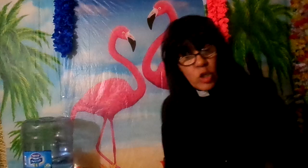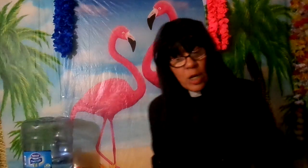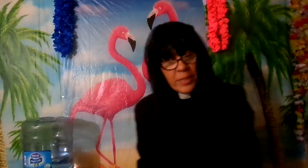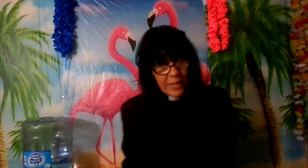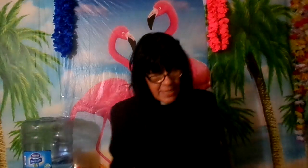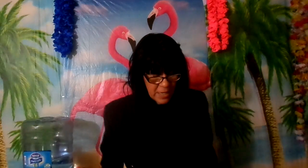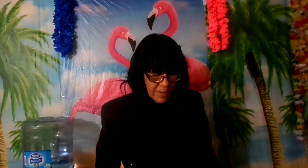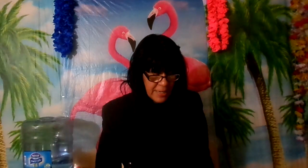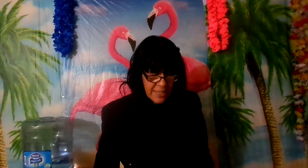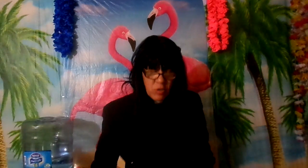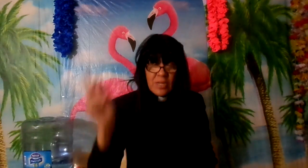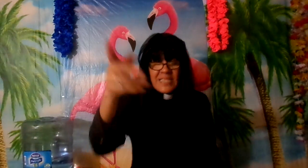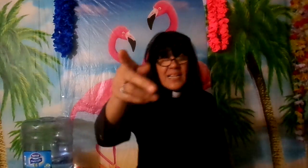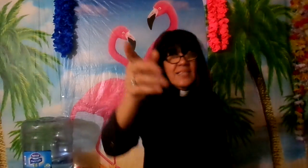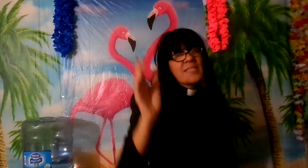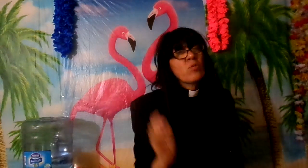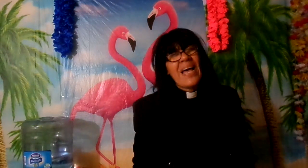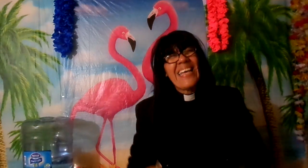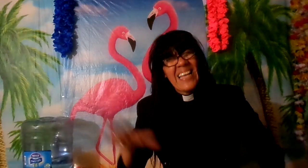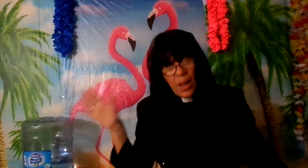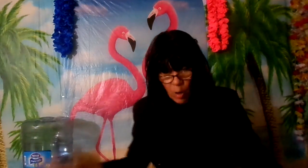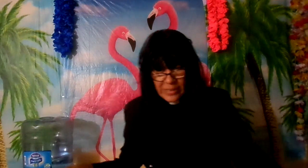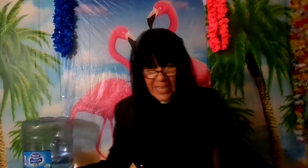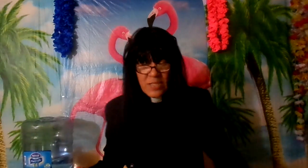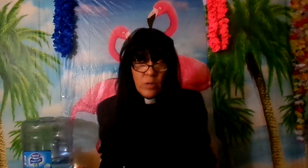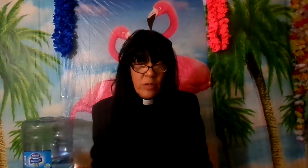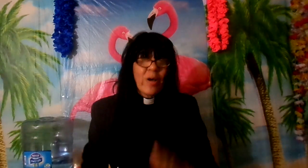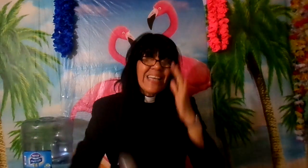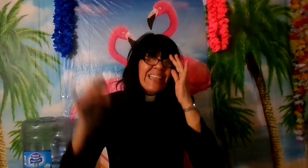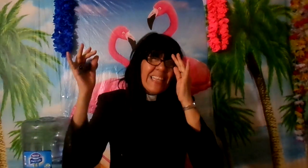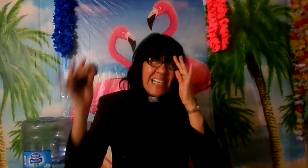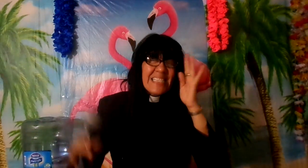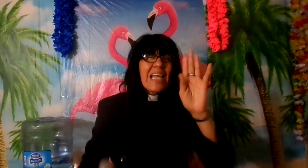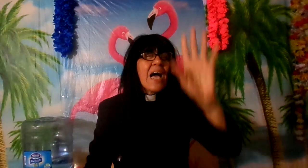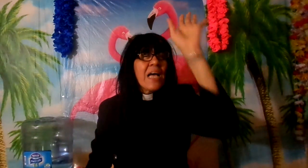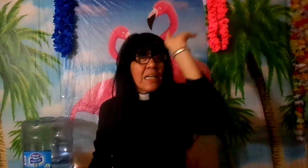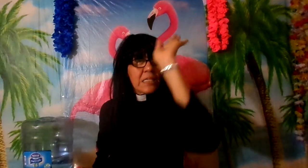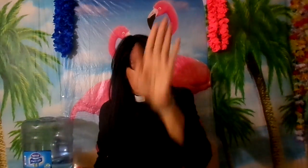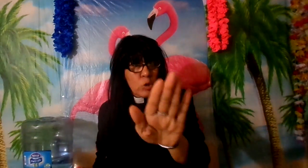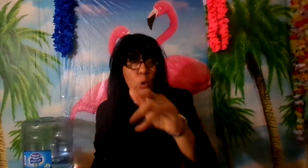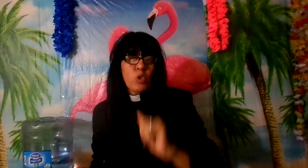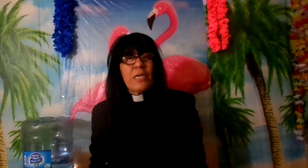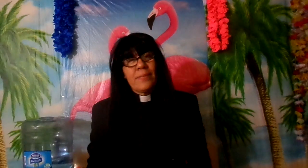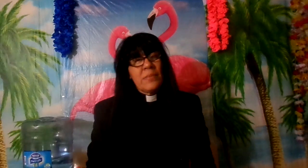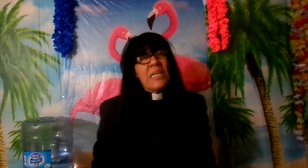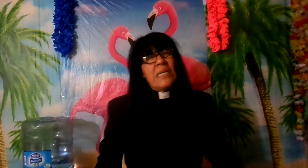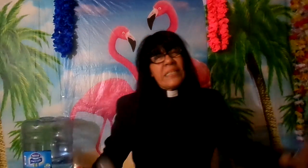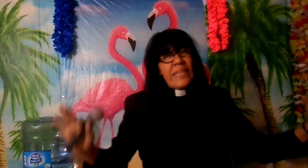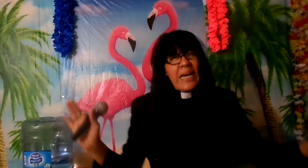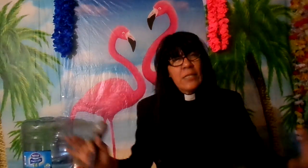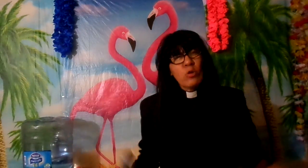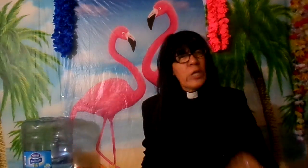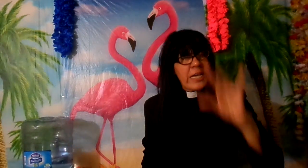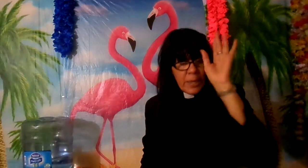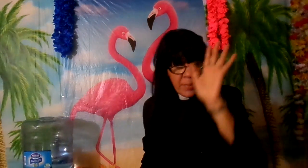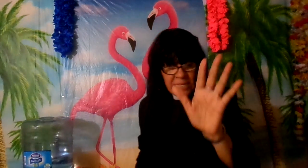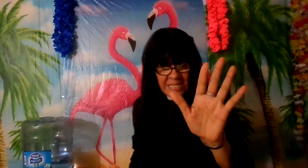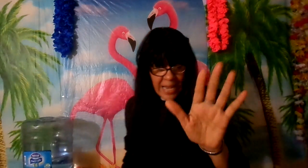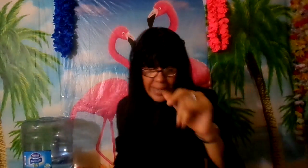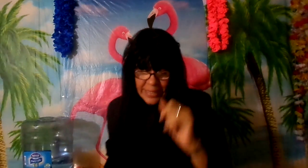Yo le bienvenido, está el evangelista Yolanda Salas te saluda en el amor de Jesucristo en esta noche dejándote mensajes